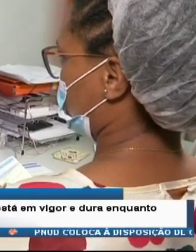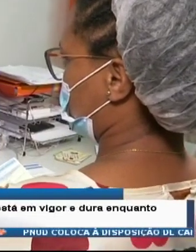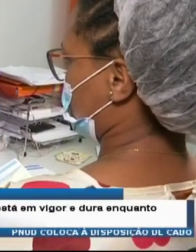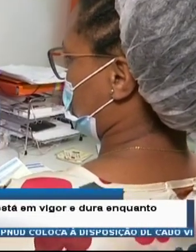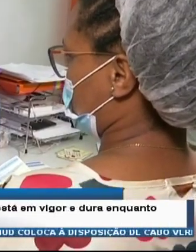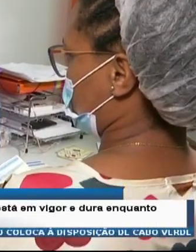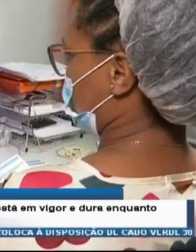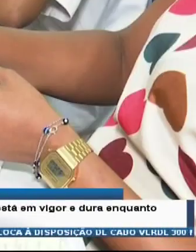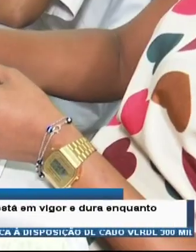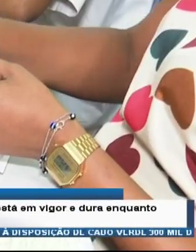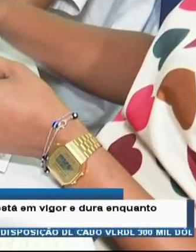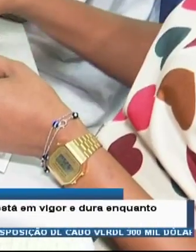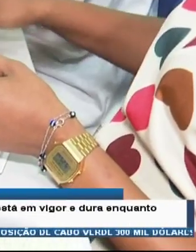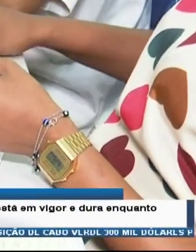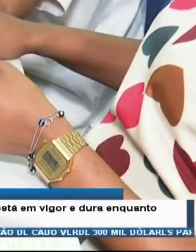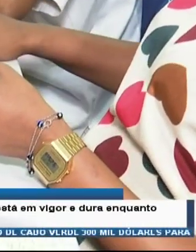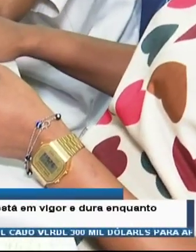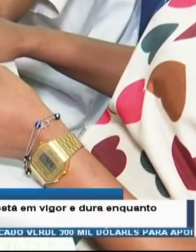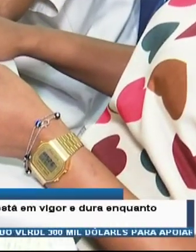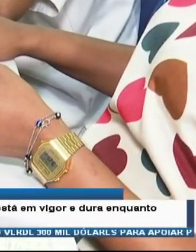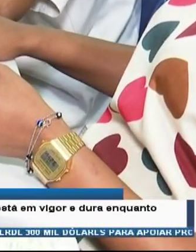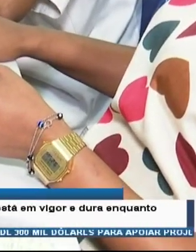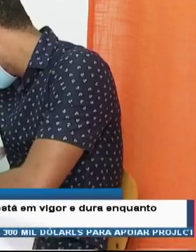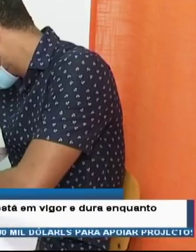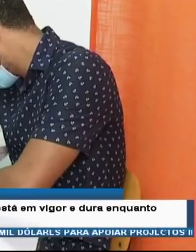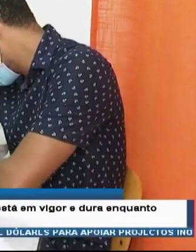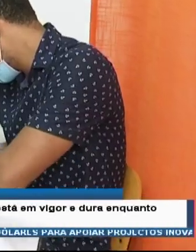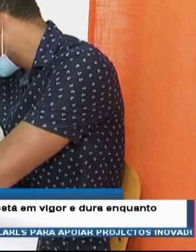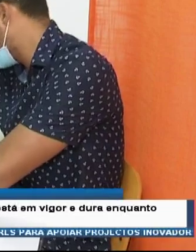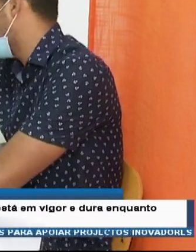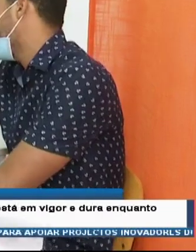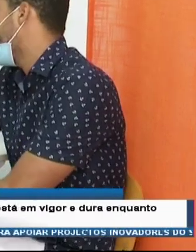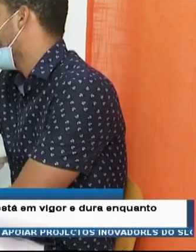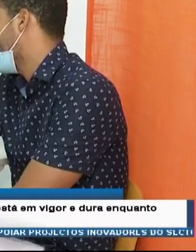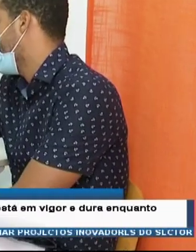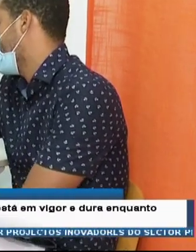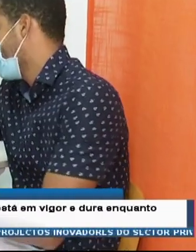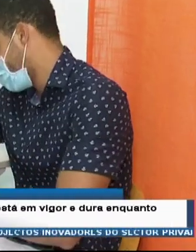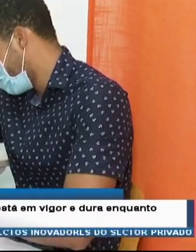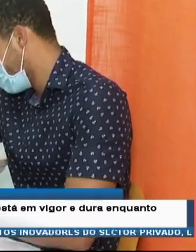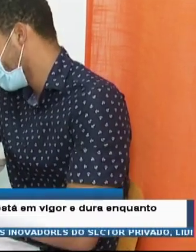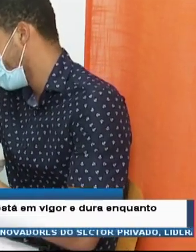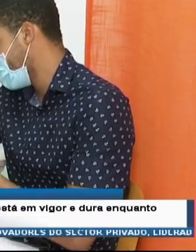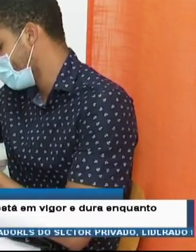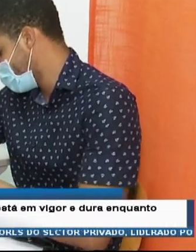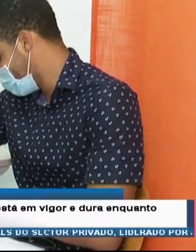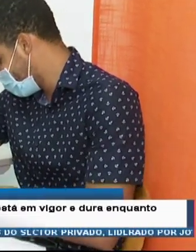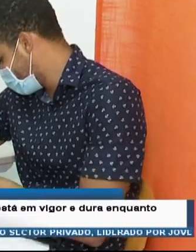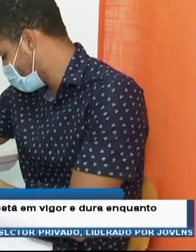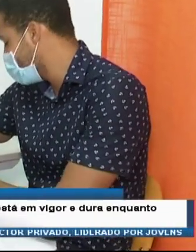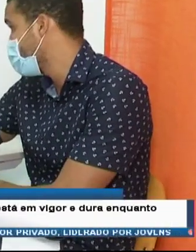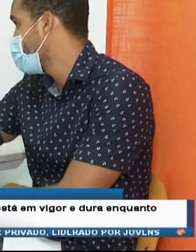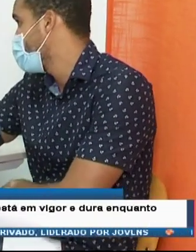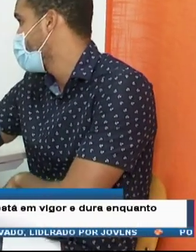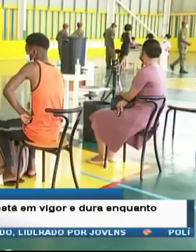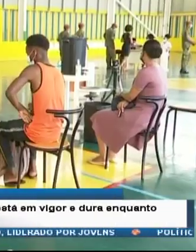de trabalho para se vacinarem, apresentando o devido comprovativo e apela aos privados a criarem as mesmas condições para os seus